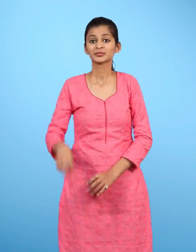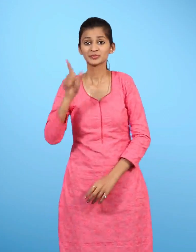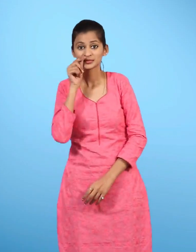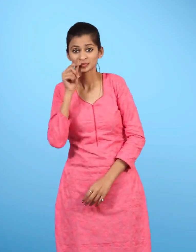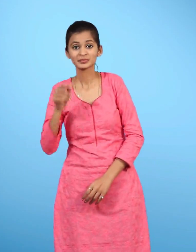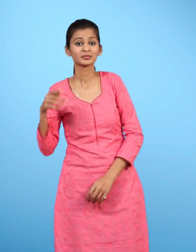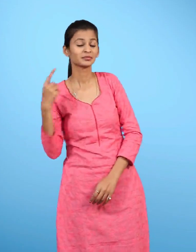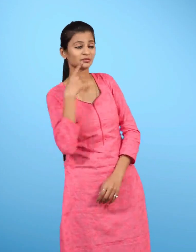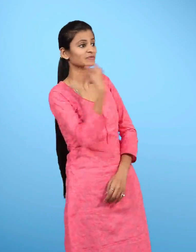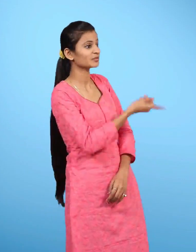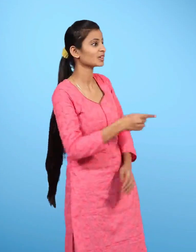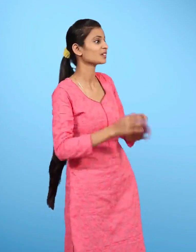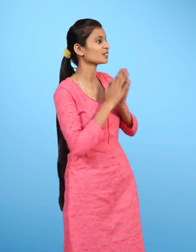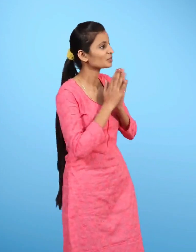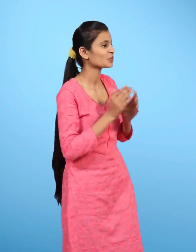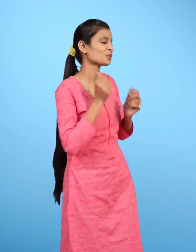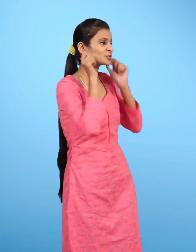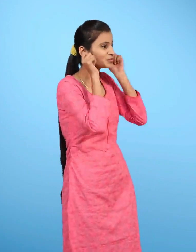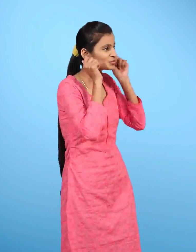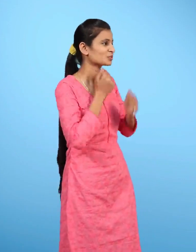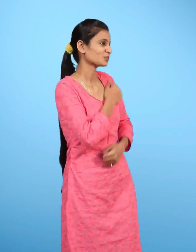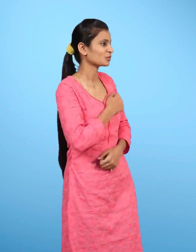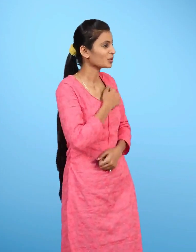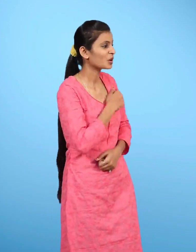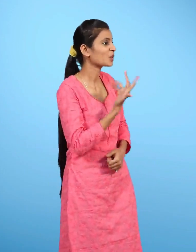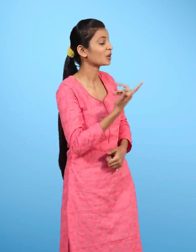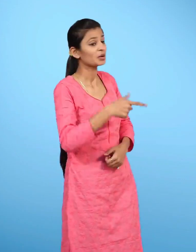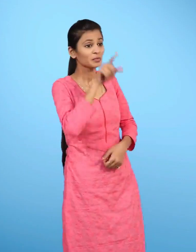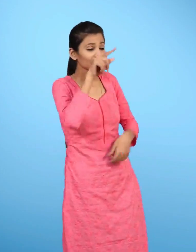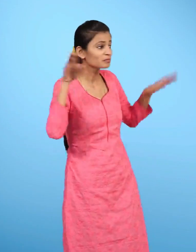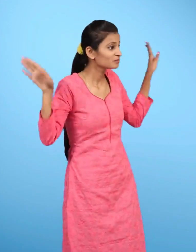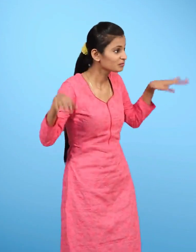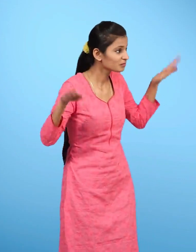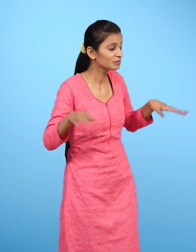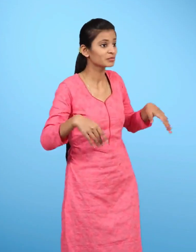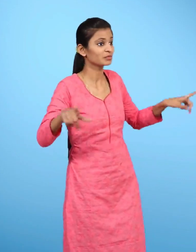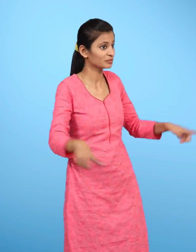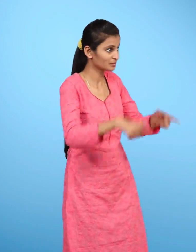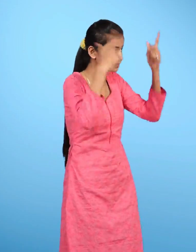माली बोला गलती हो गई महरानी जी अब किसी पक्षी को नहीं आने देंगे